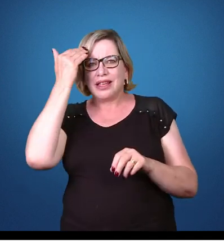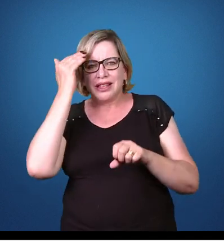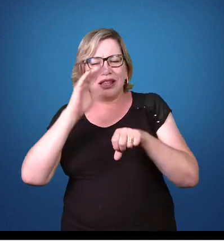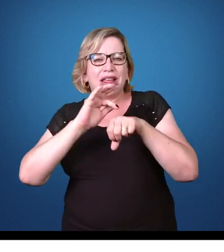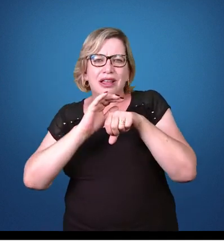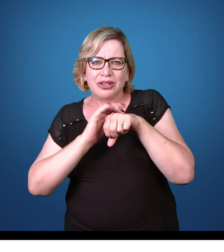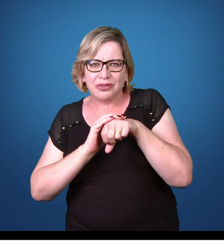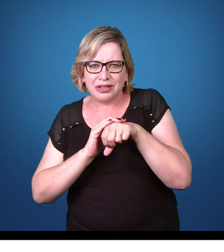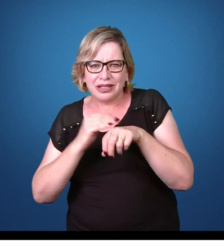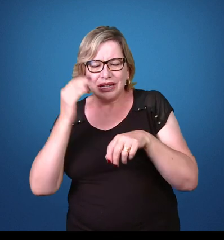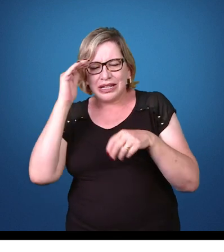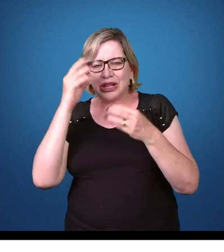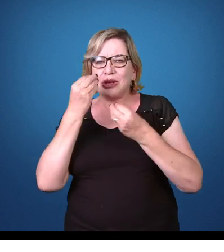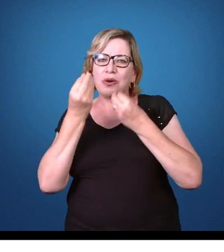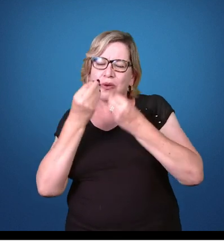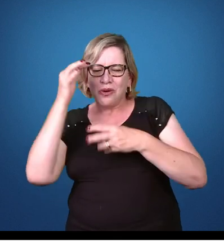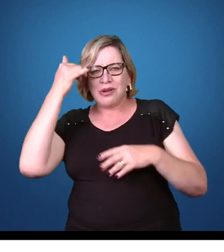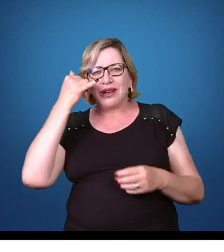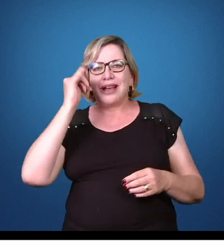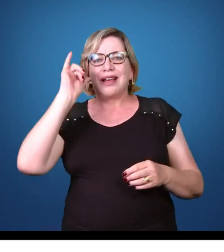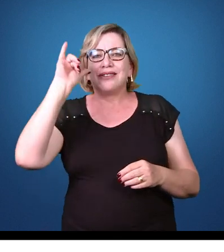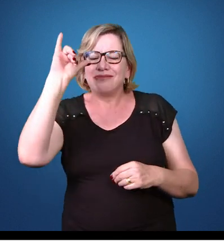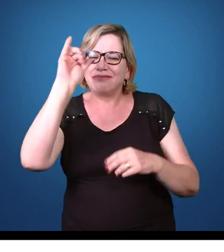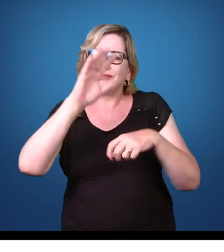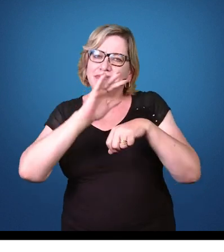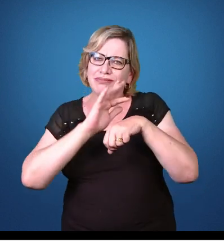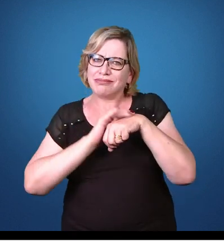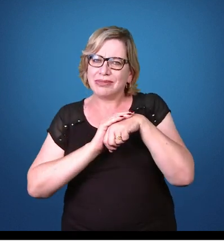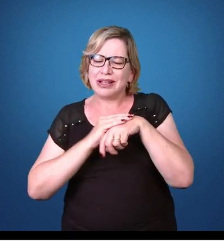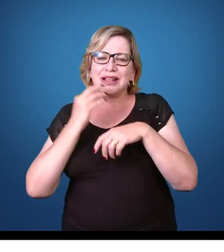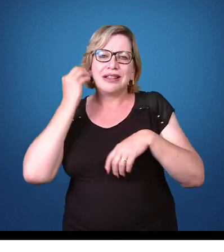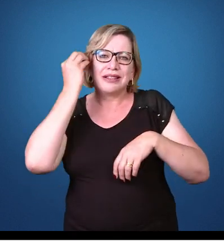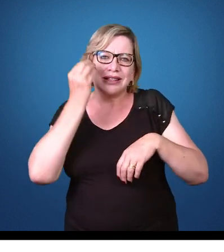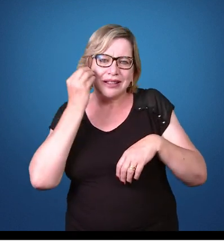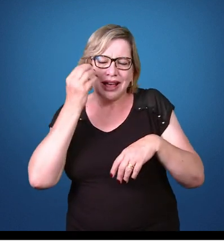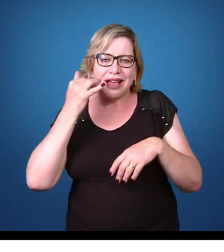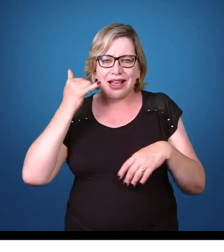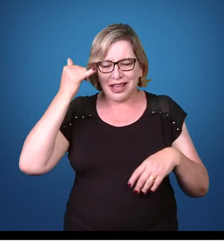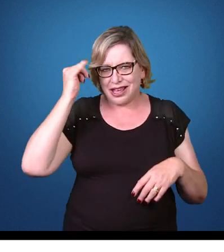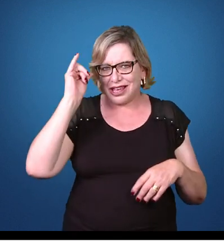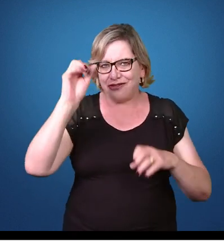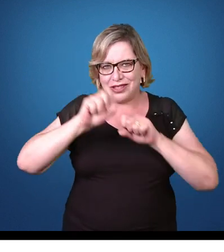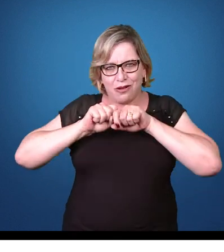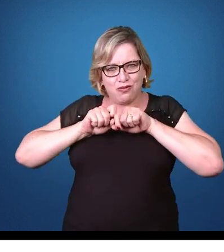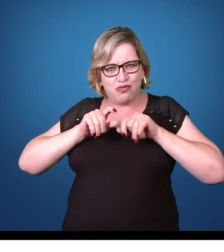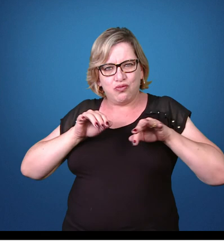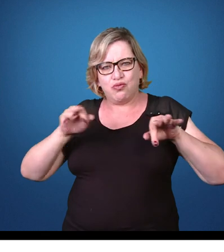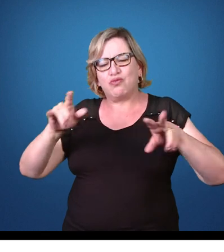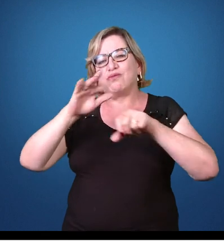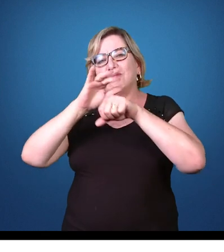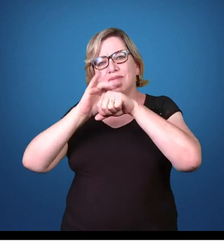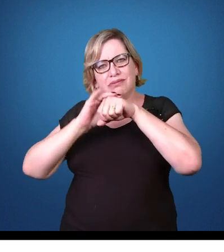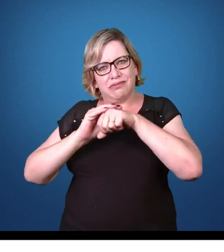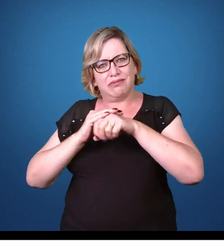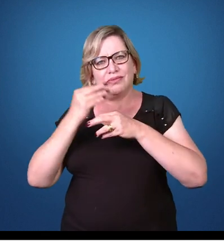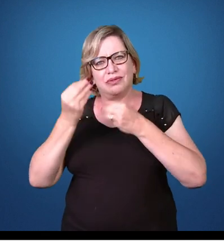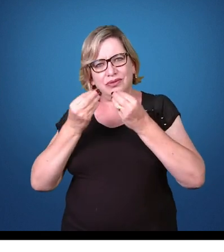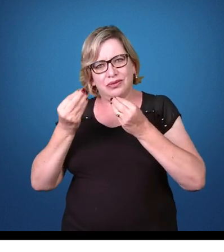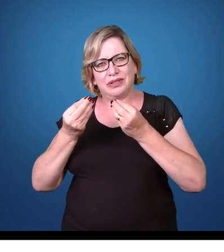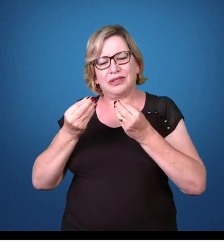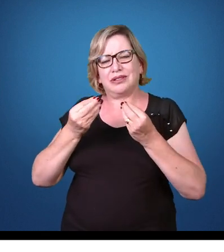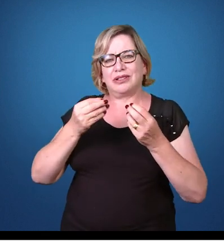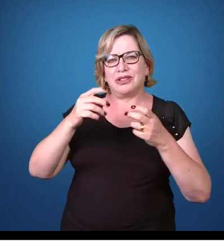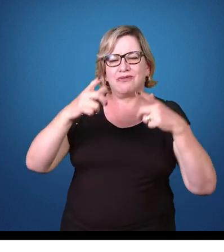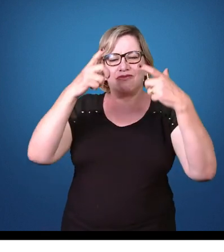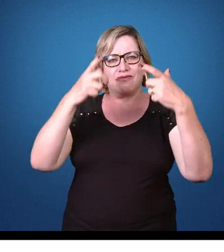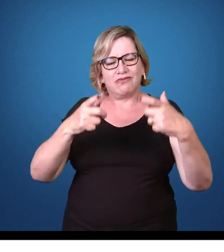as medidas profiláticas para tentar combater um pouco a disseminação desses parasitas numa